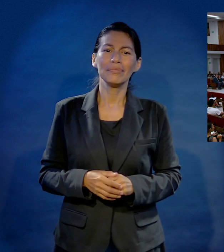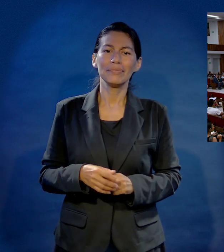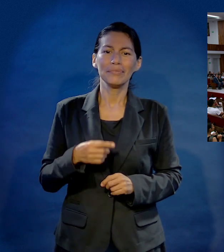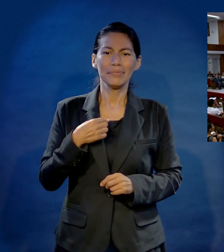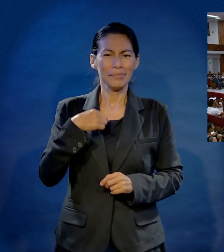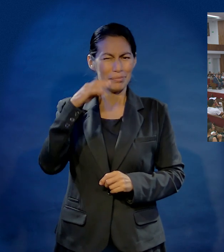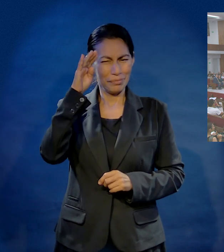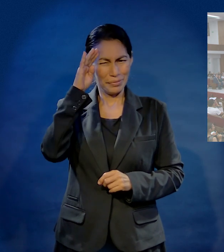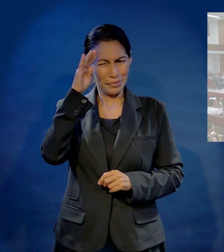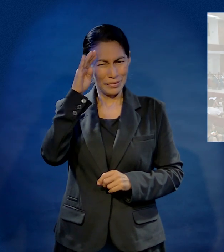pensé,